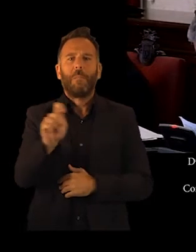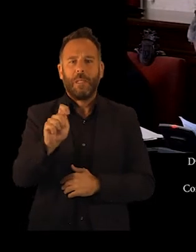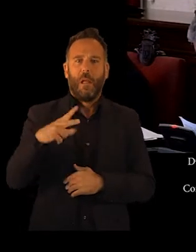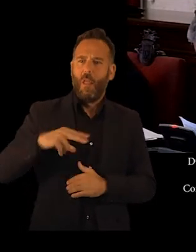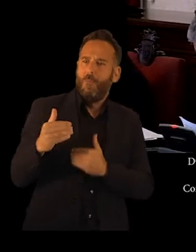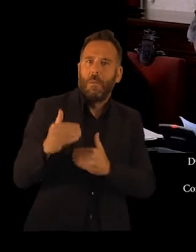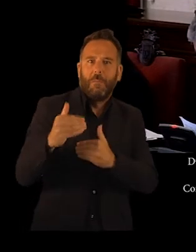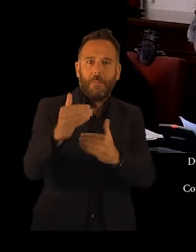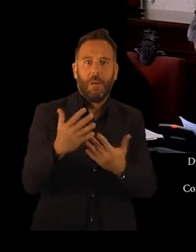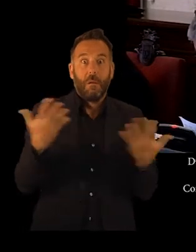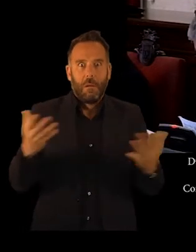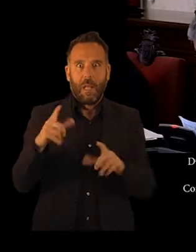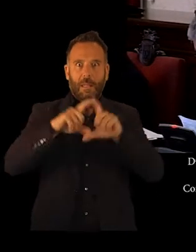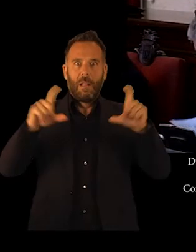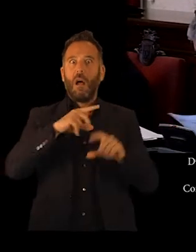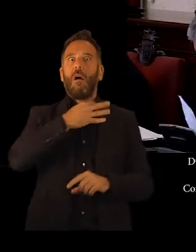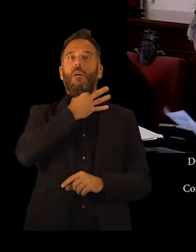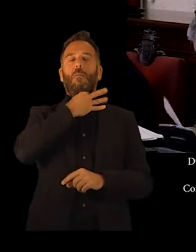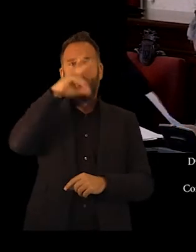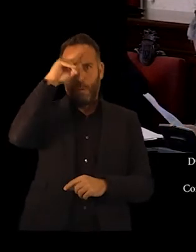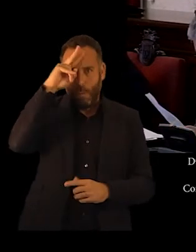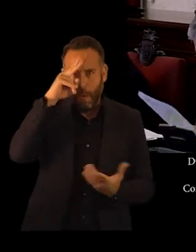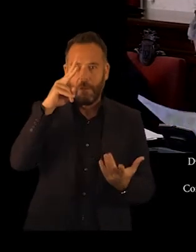es muy preocupante. La asociación se queda sin actividad práctica.